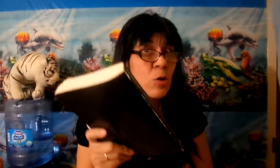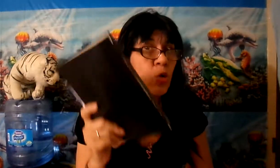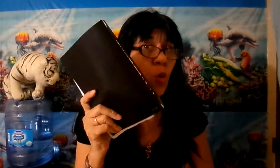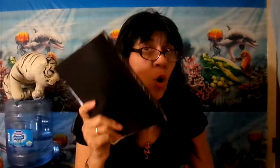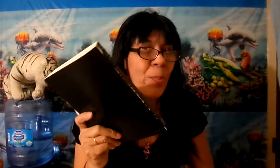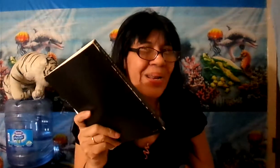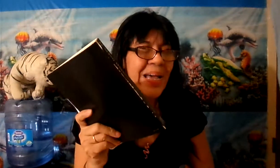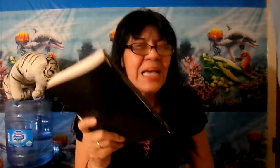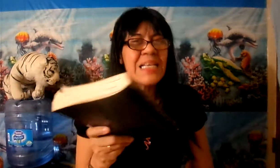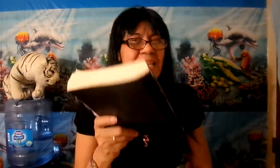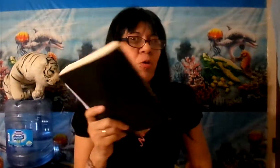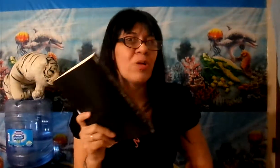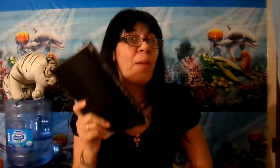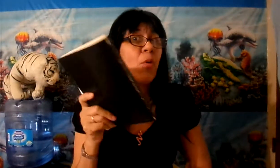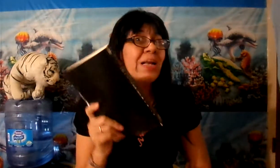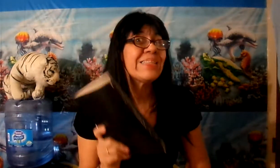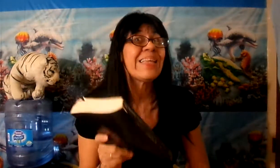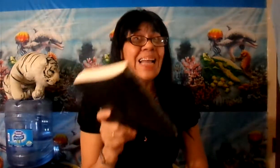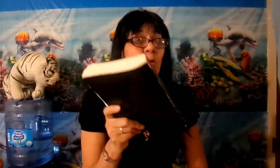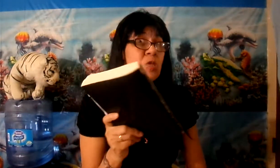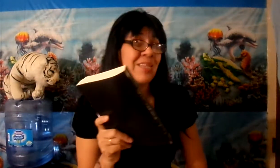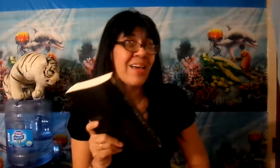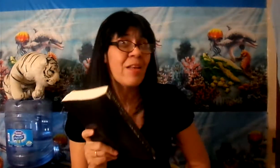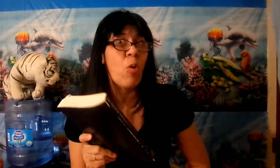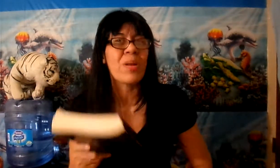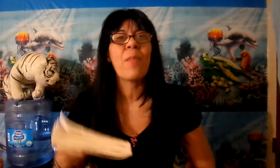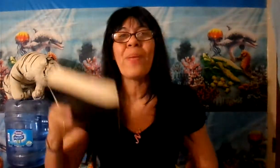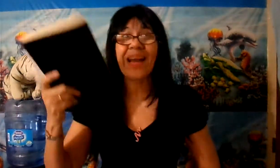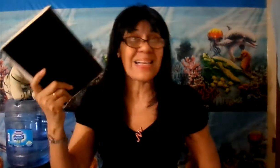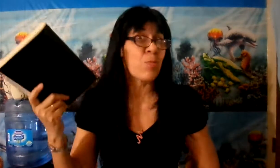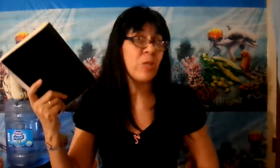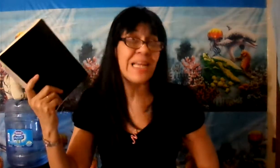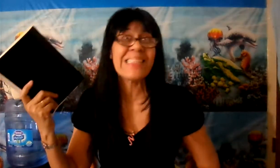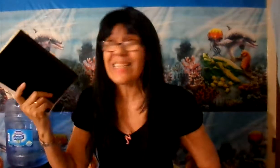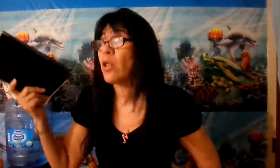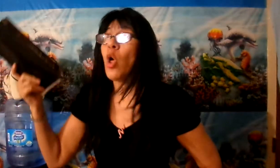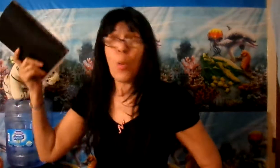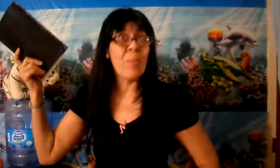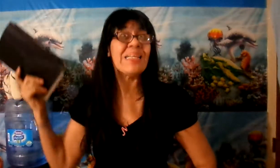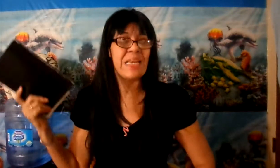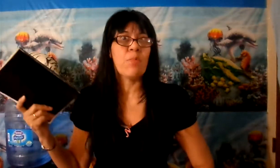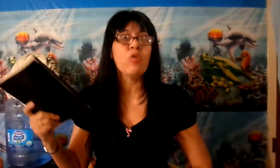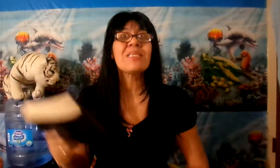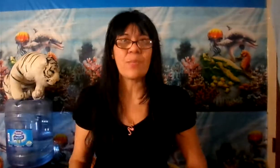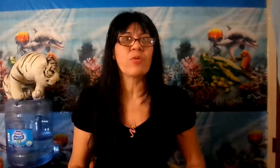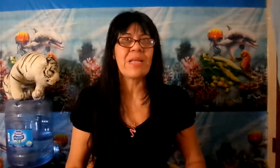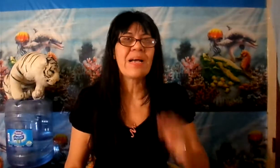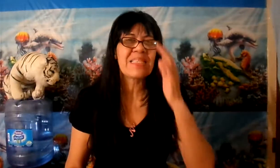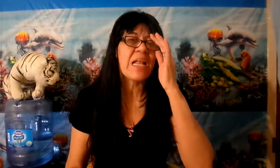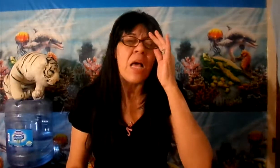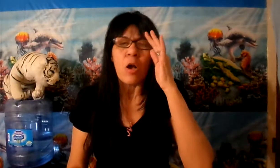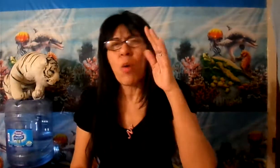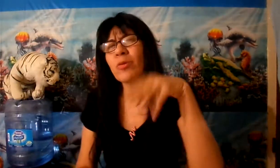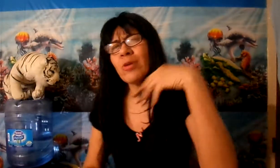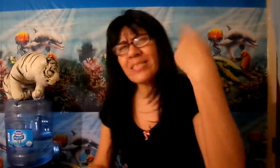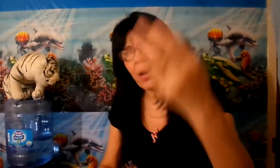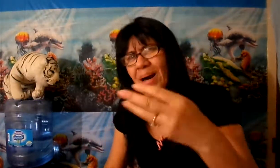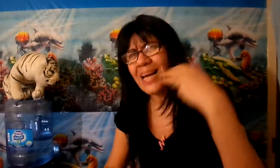y un hombre y sacó la mujer de la costilla del hombre para que pudieran tener matrimonio y se pudieran casar, ¿cómo tú le llevas la